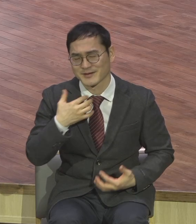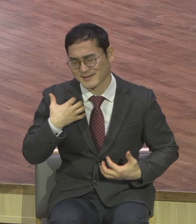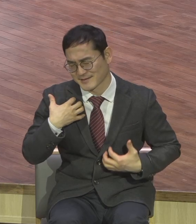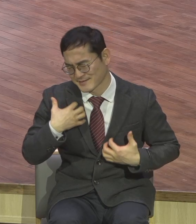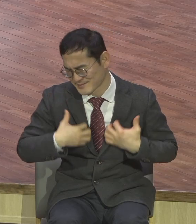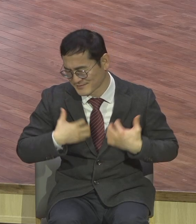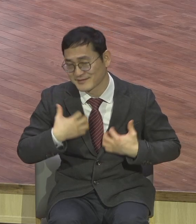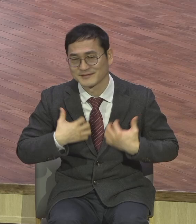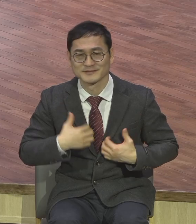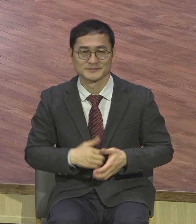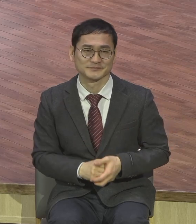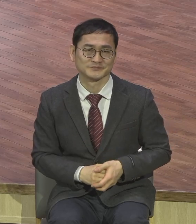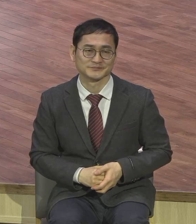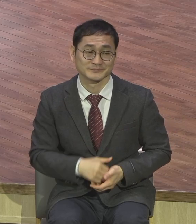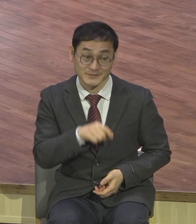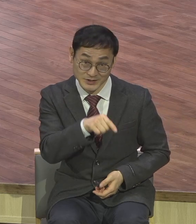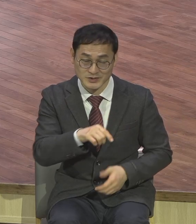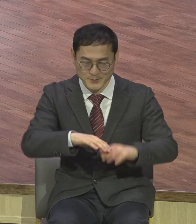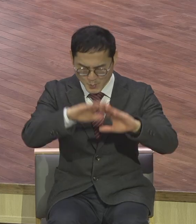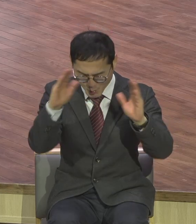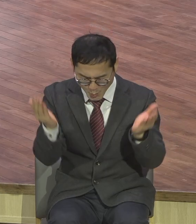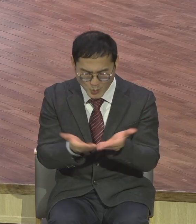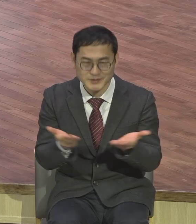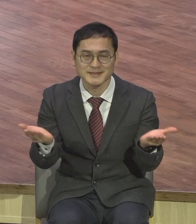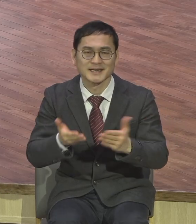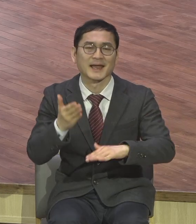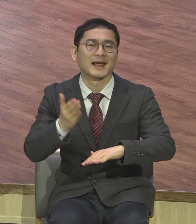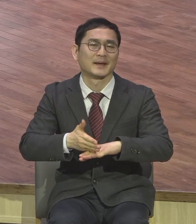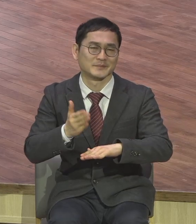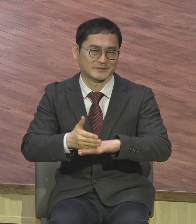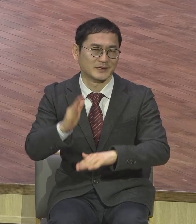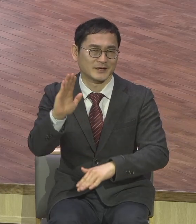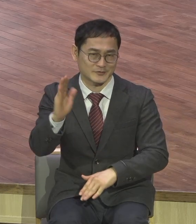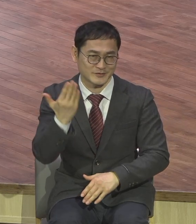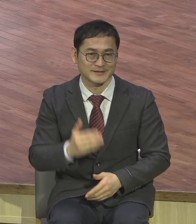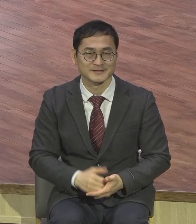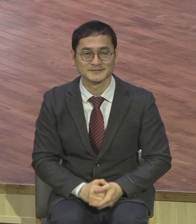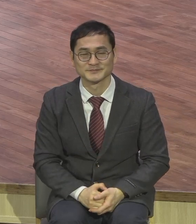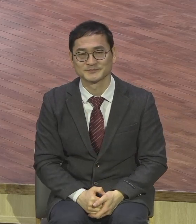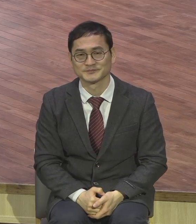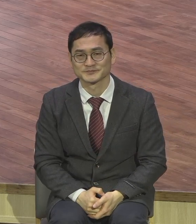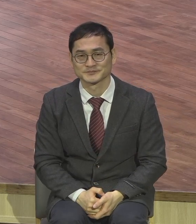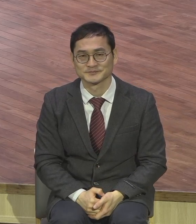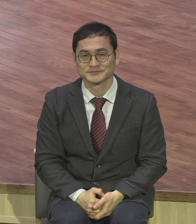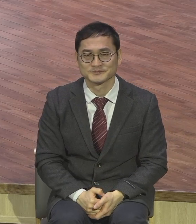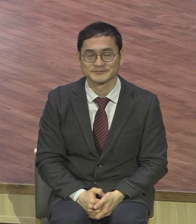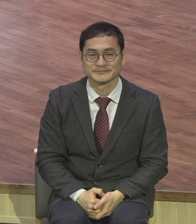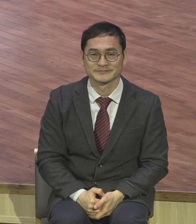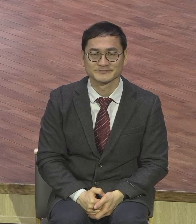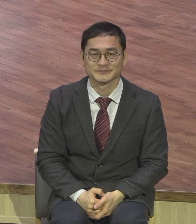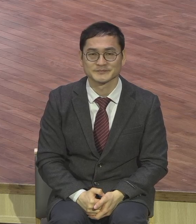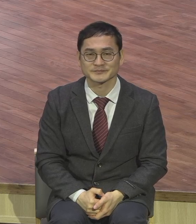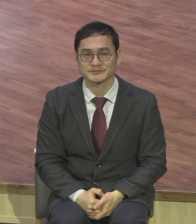향해서 범사에 감사한 사람이나 어떤 상황 속에서도 아 나 전